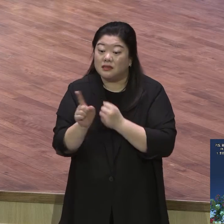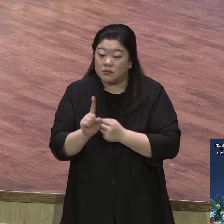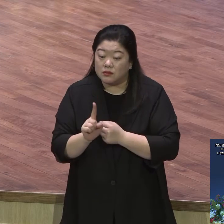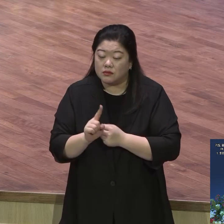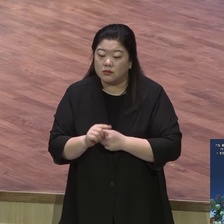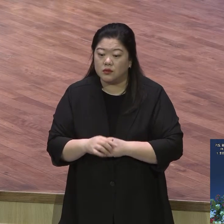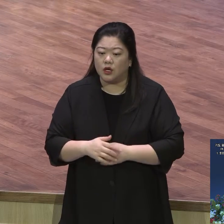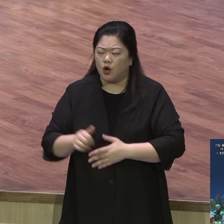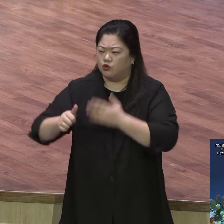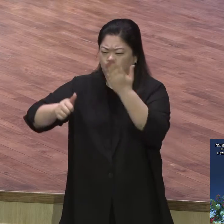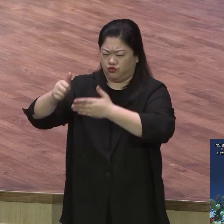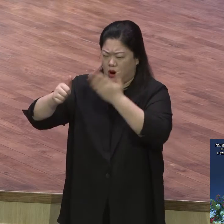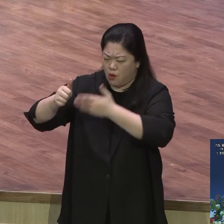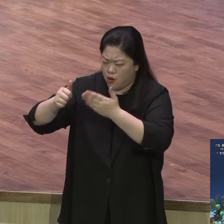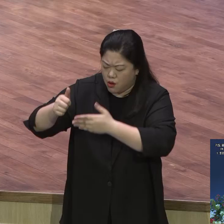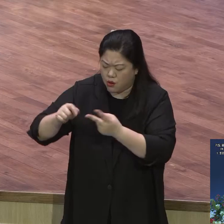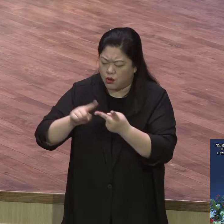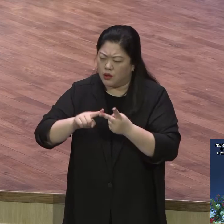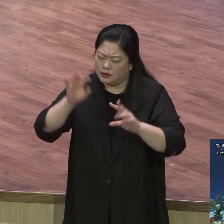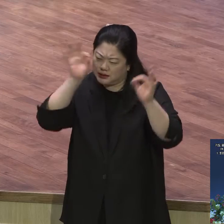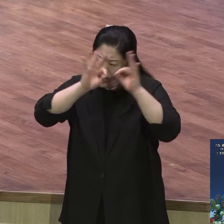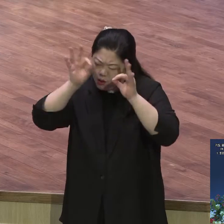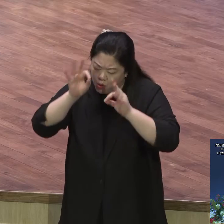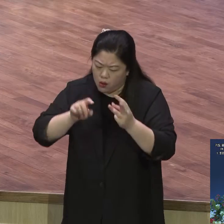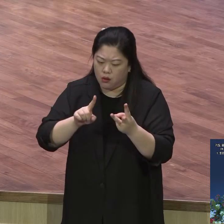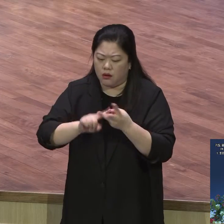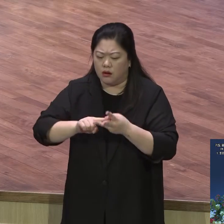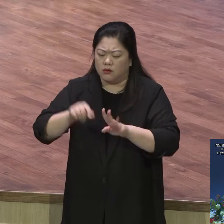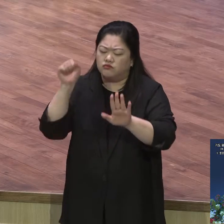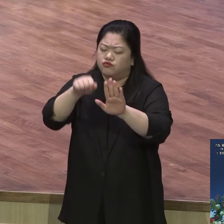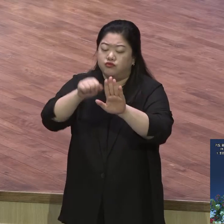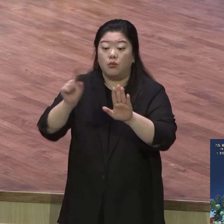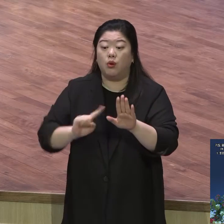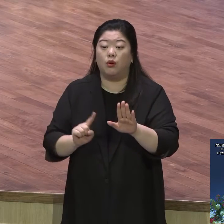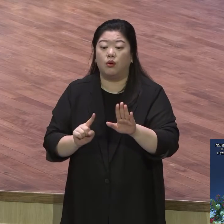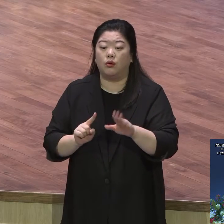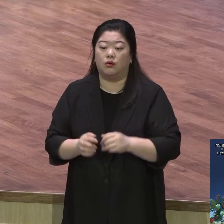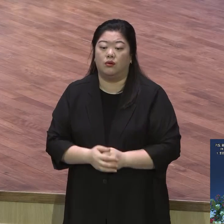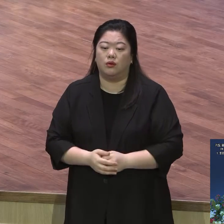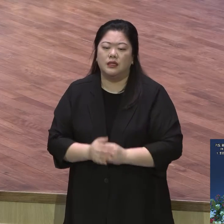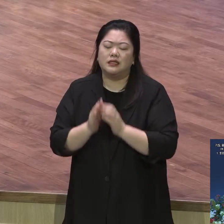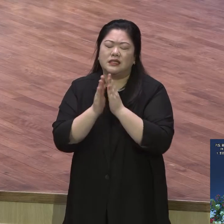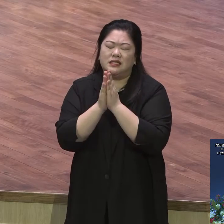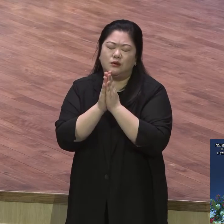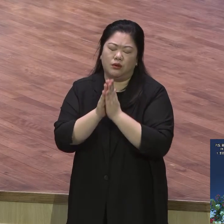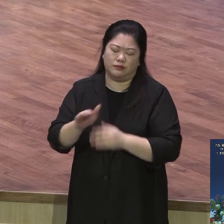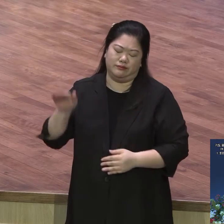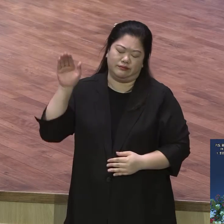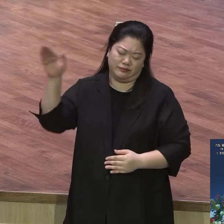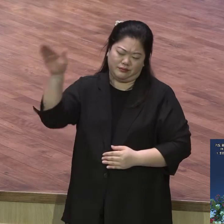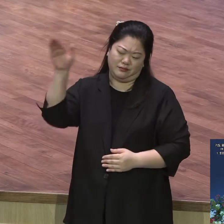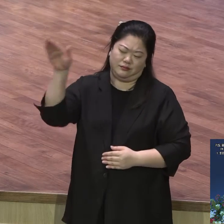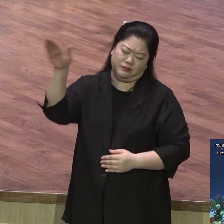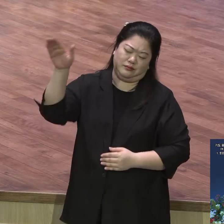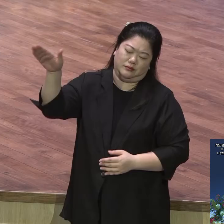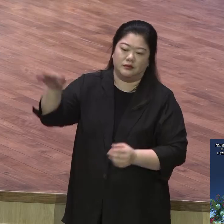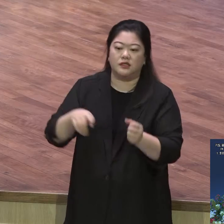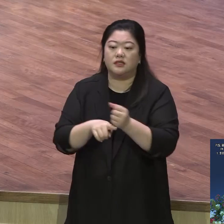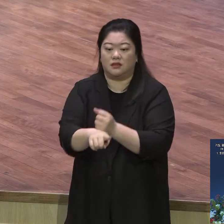구하라 두드리라 이것은 한마디로 기도해라 기도해라 그런데 구하라 이 말은요